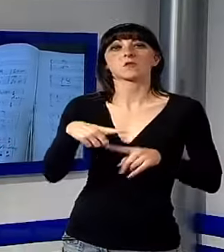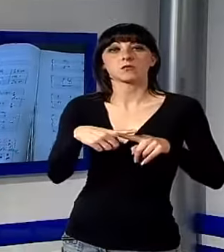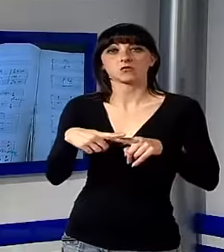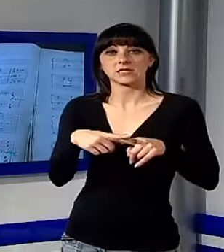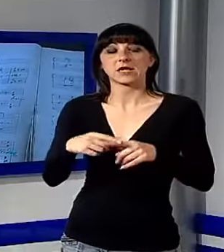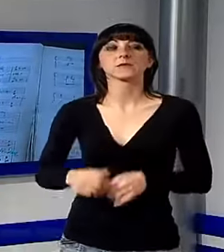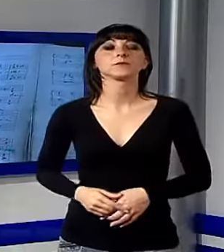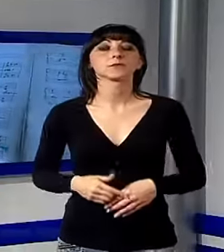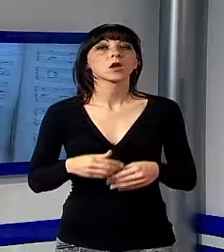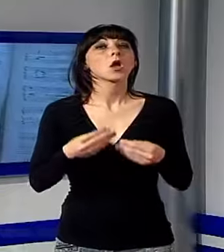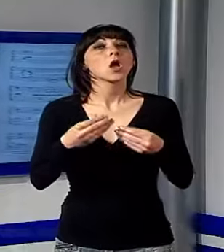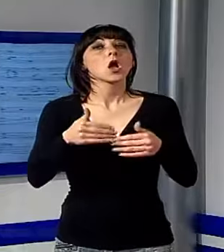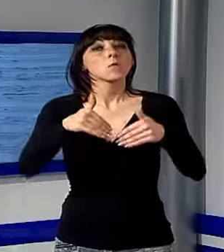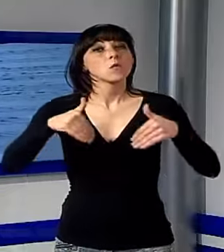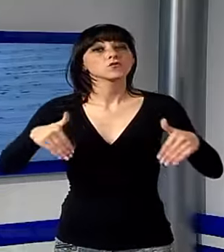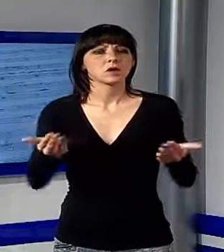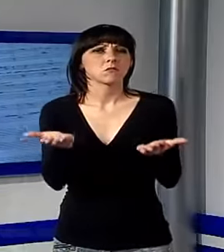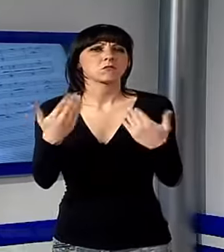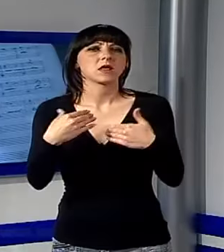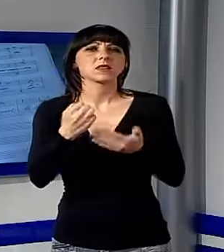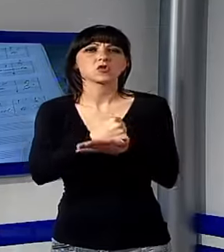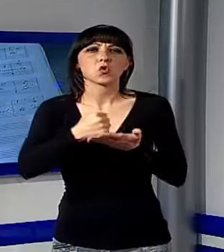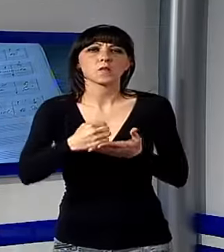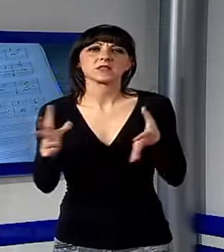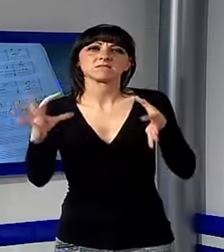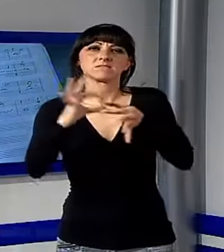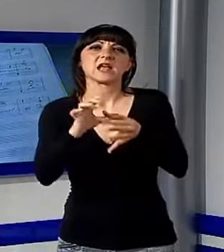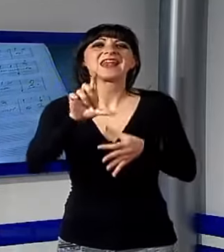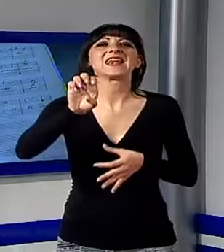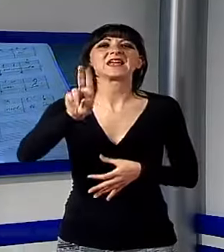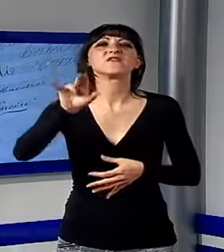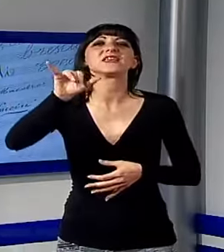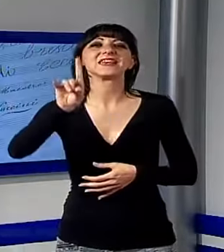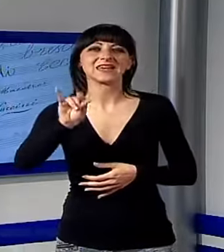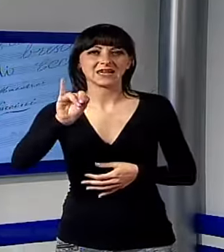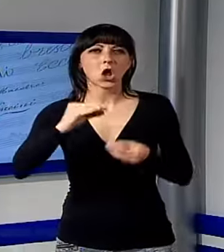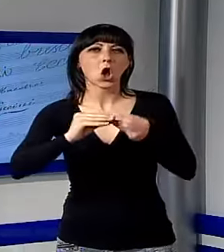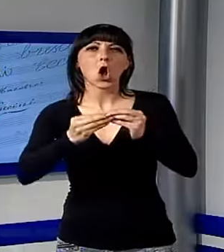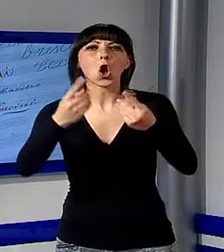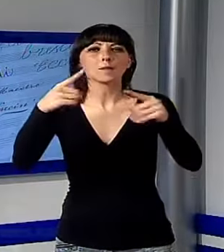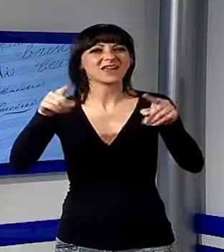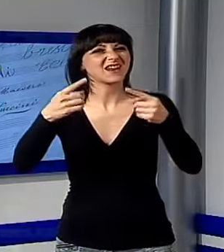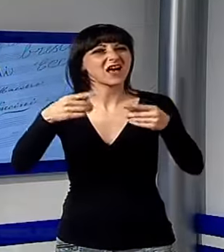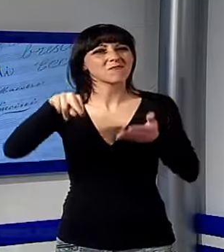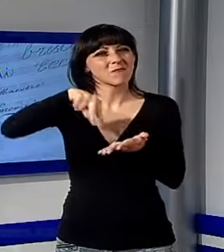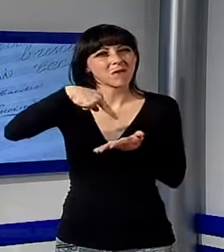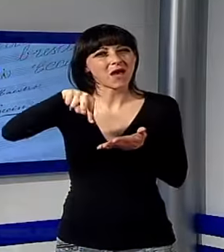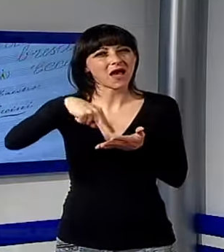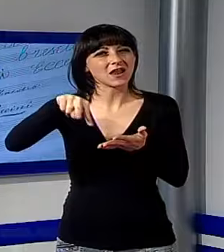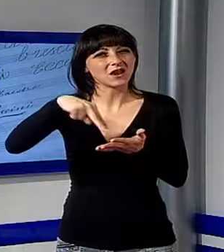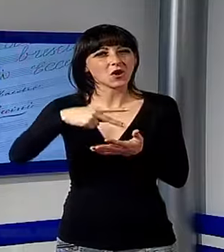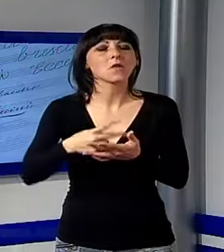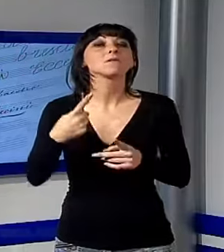fondamentale documentazione relativa alle villi, l'opera ballo che Puccini compose nel 1883. Tra le nuove